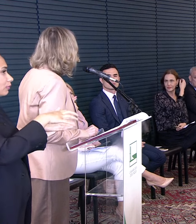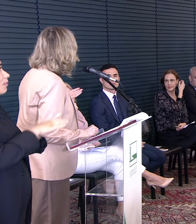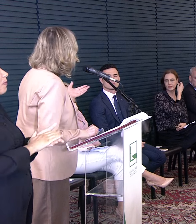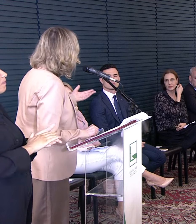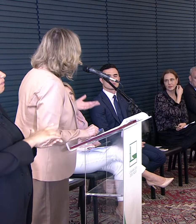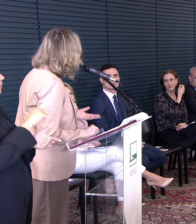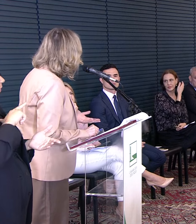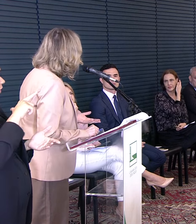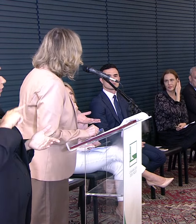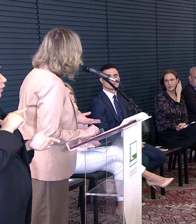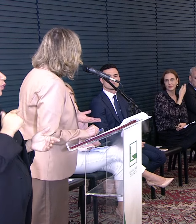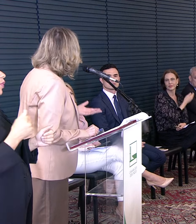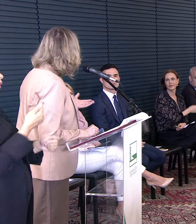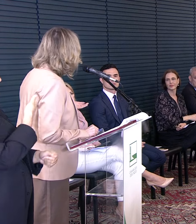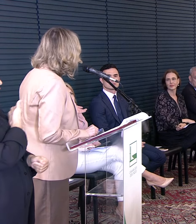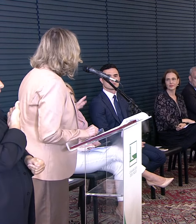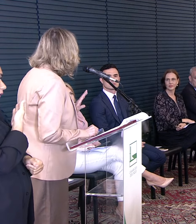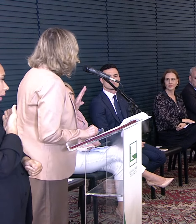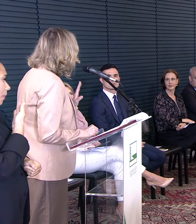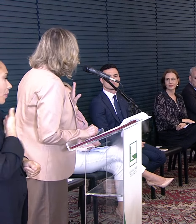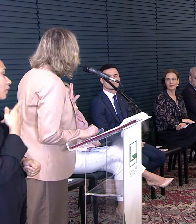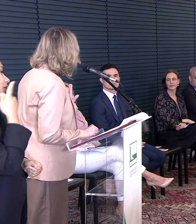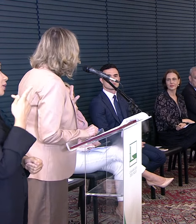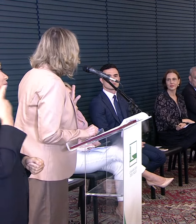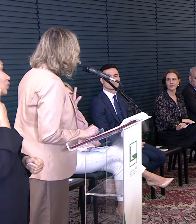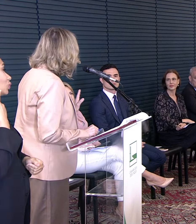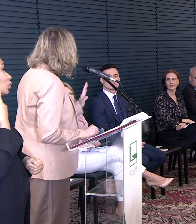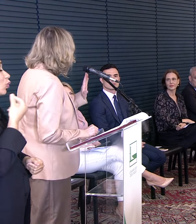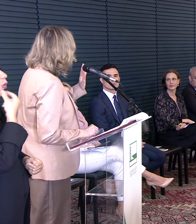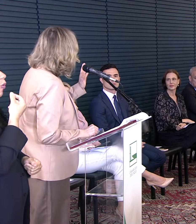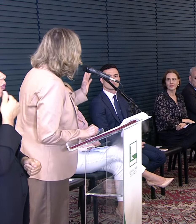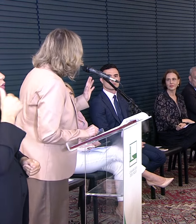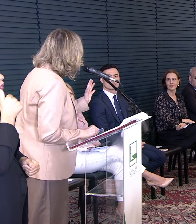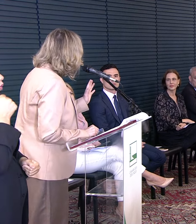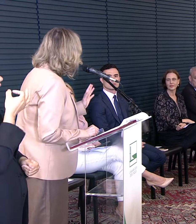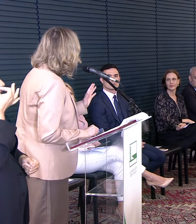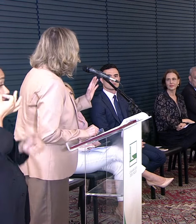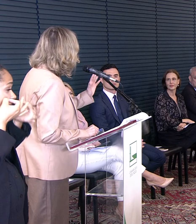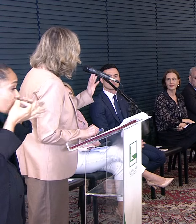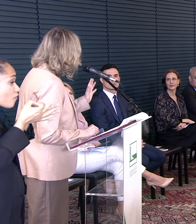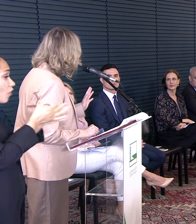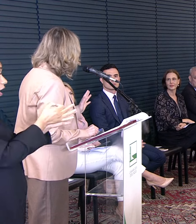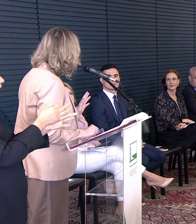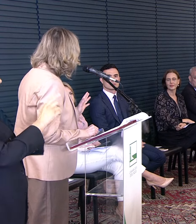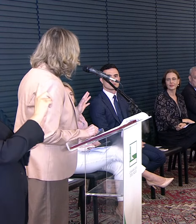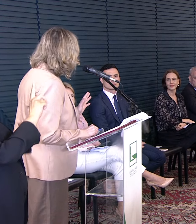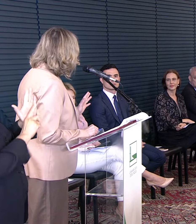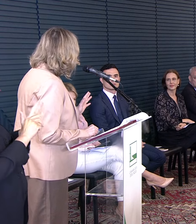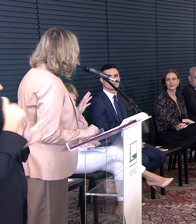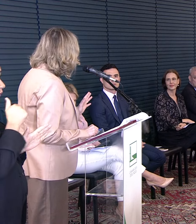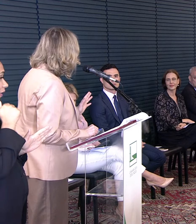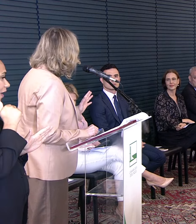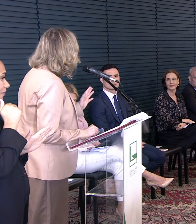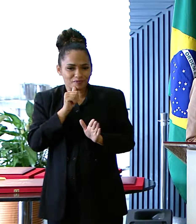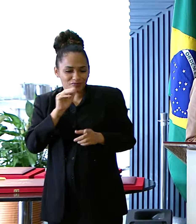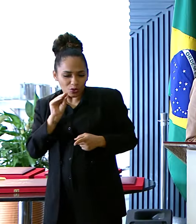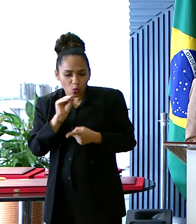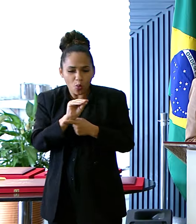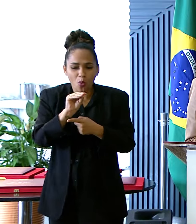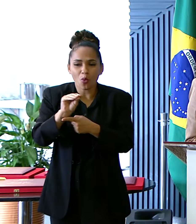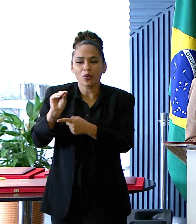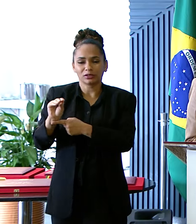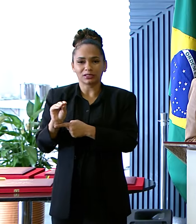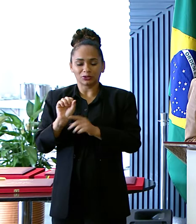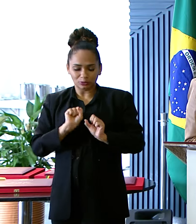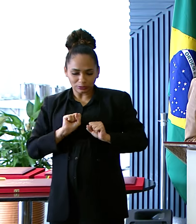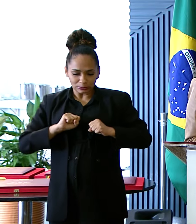colegas parlamentares Homens e mulheres Atentos aos direitos das mulheres E ao cuidado Que moveu a